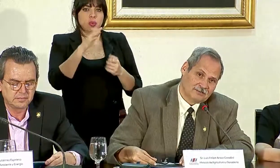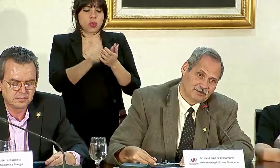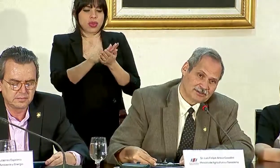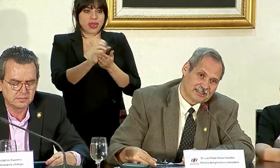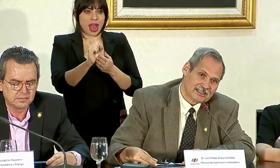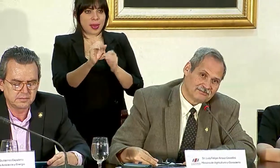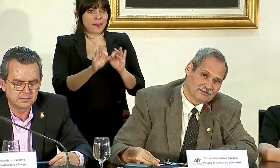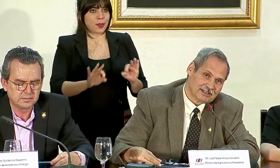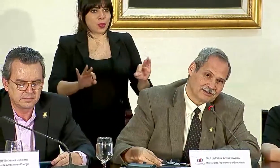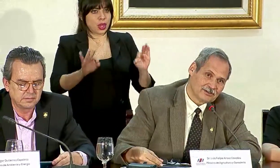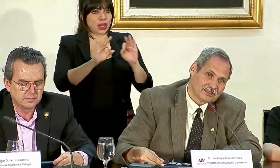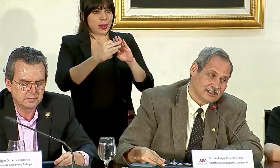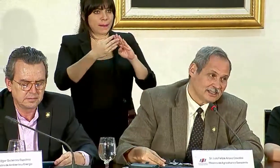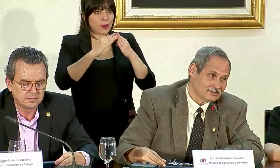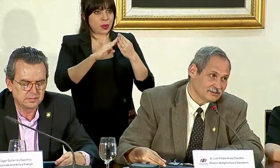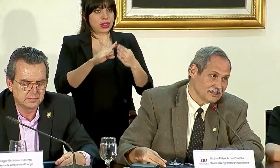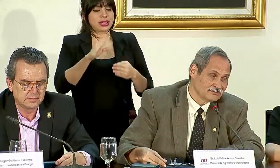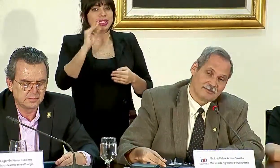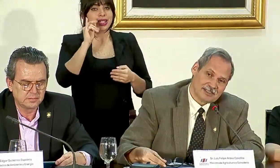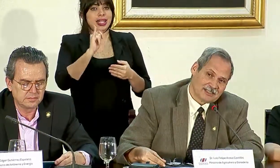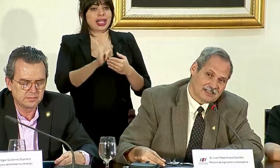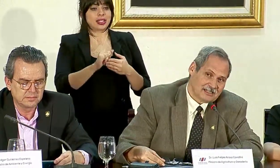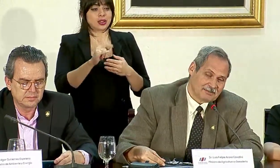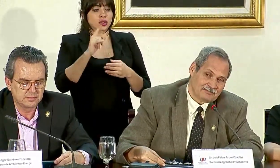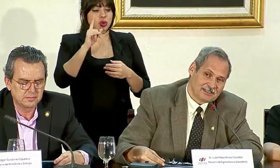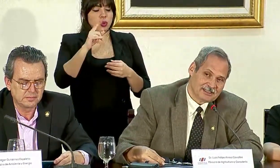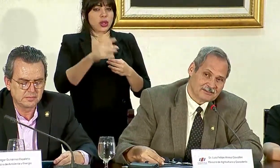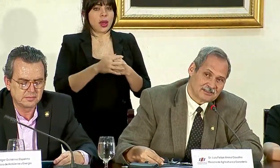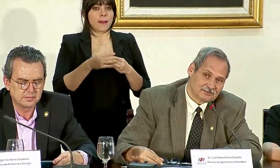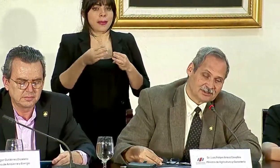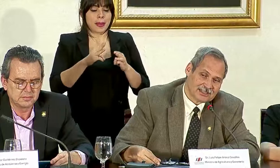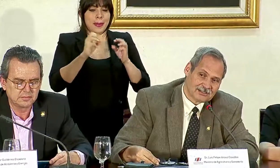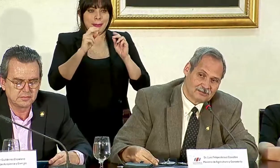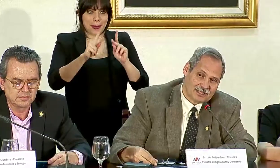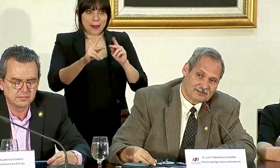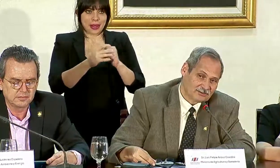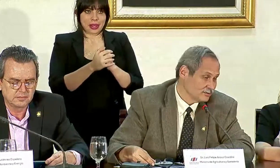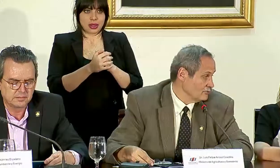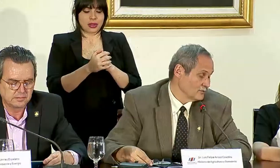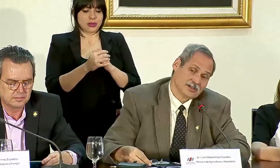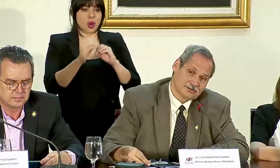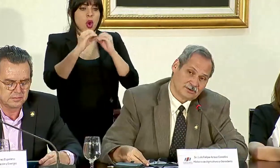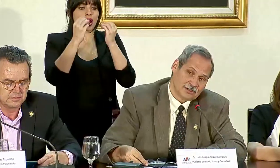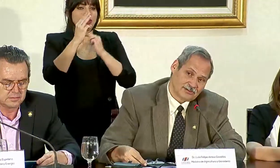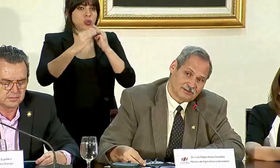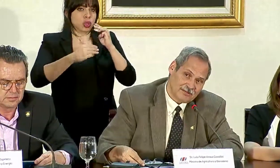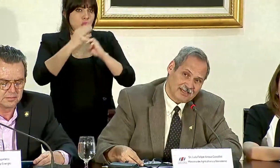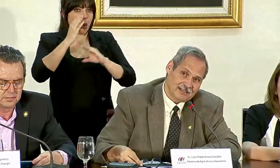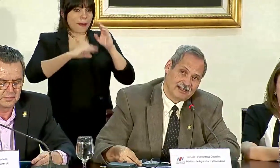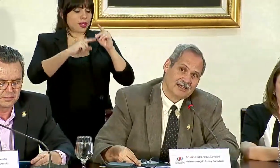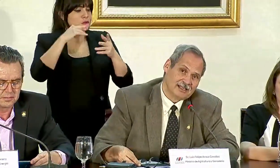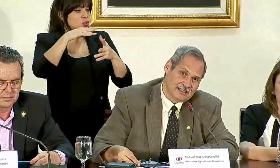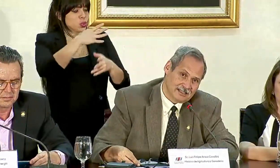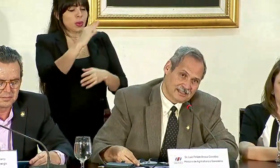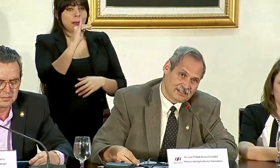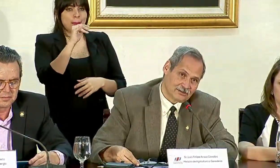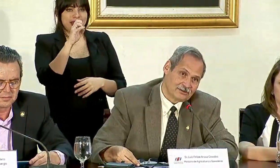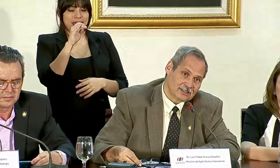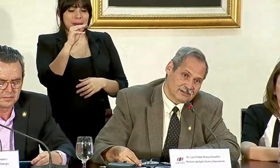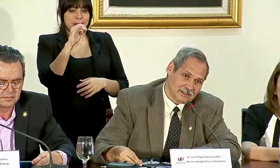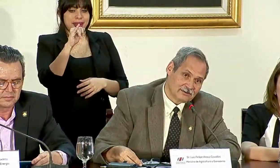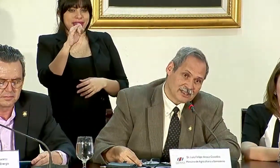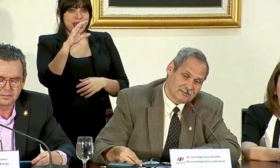importante a la población, y eso es una medida que la permite la Organización Mundial del Comercio, eso fue un estudio que hizo el MEIC y